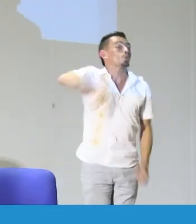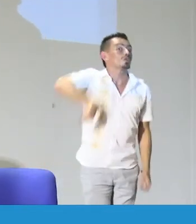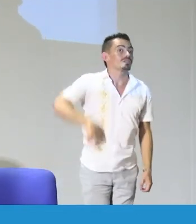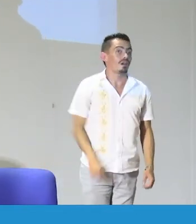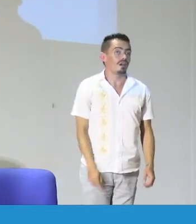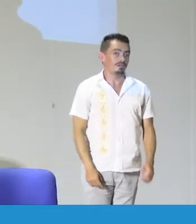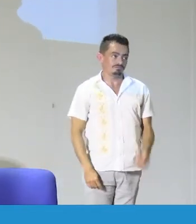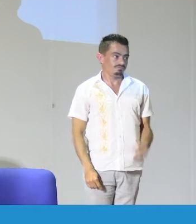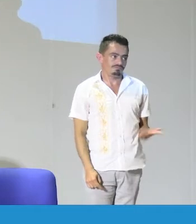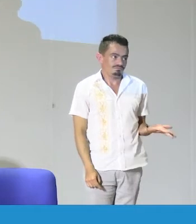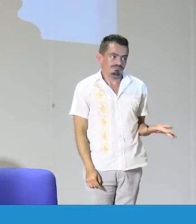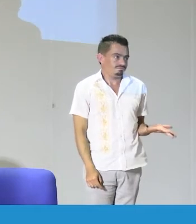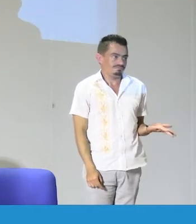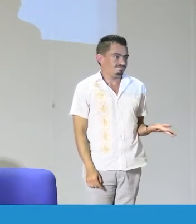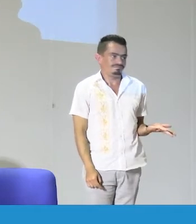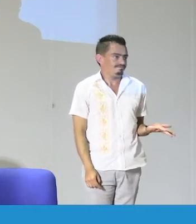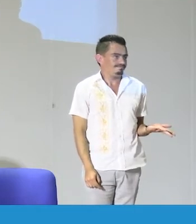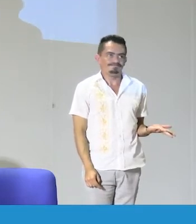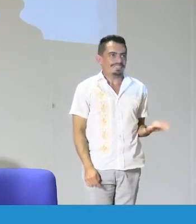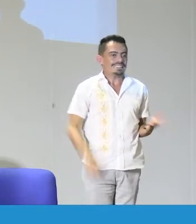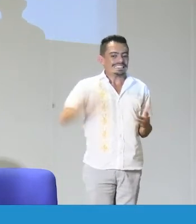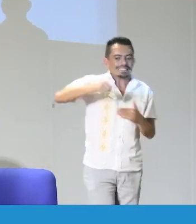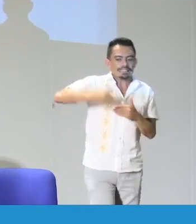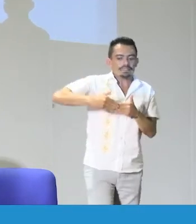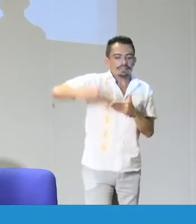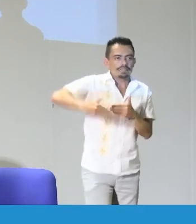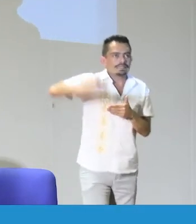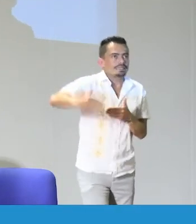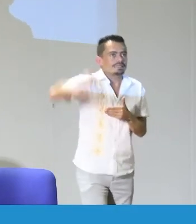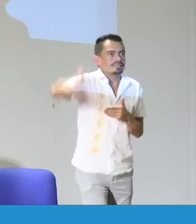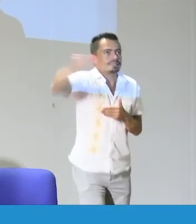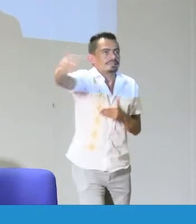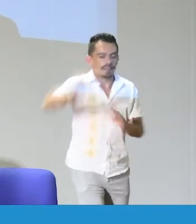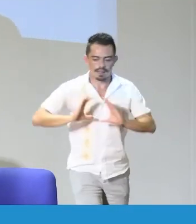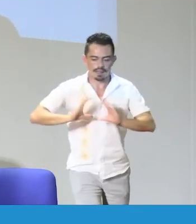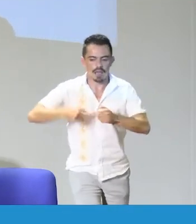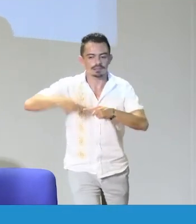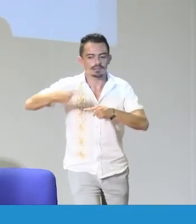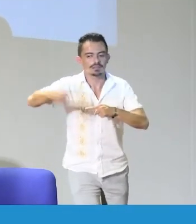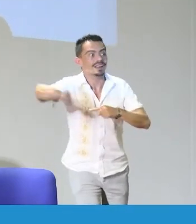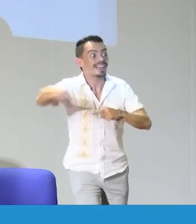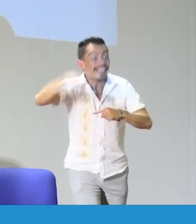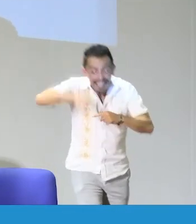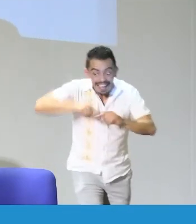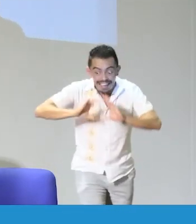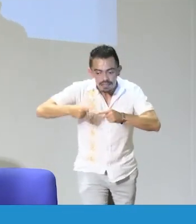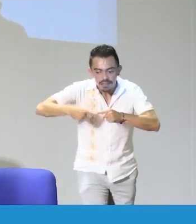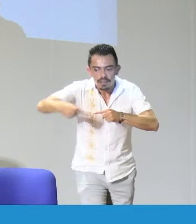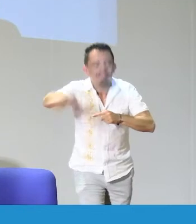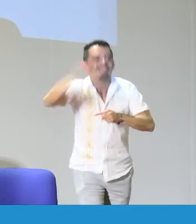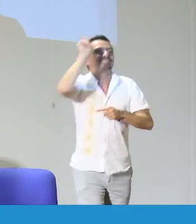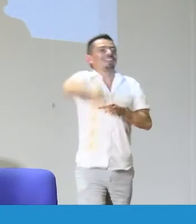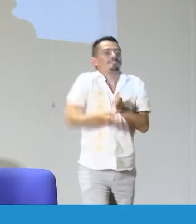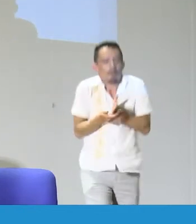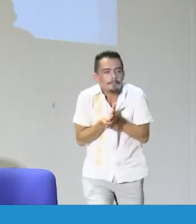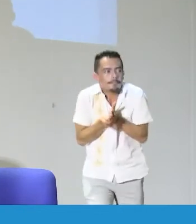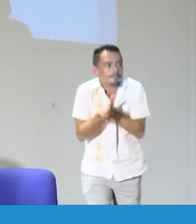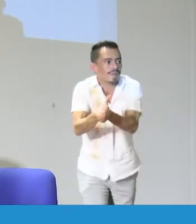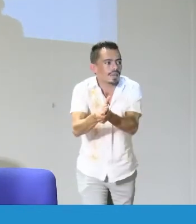y uno puede pensar que un día no es suficiente para que en realidad haya ese tipo de apropiación. Esto debe ser algo